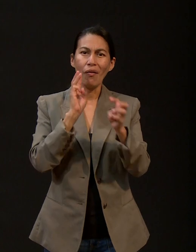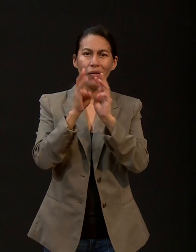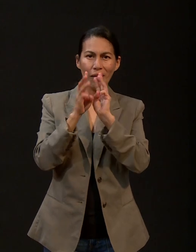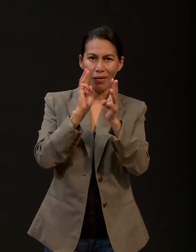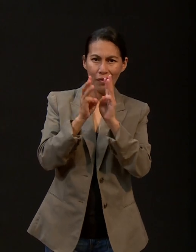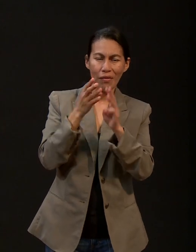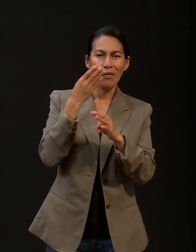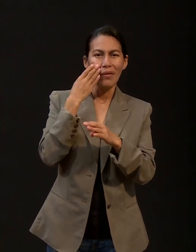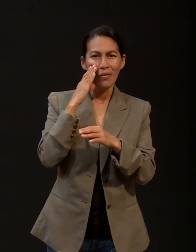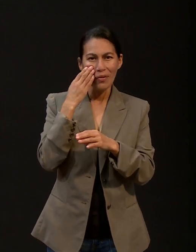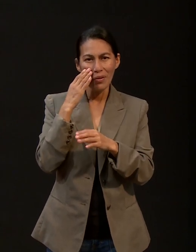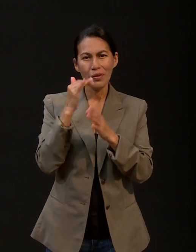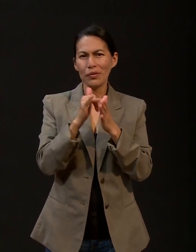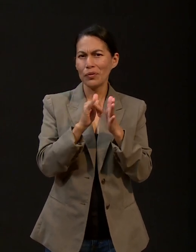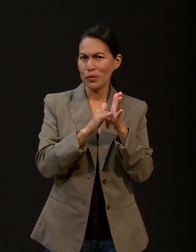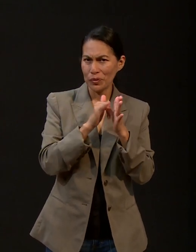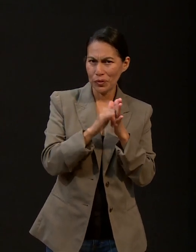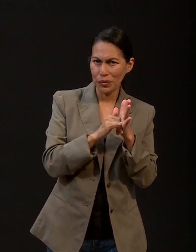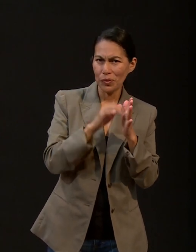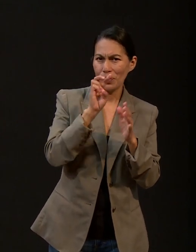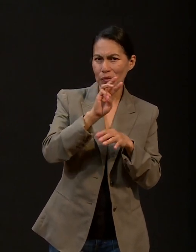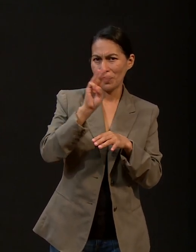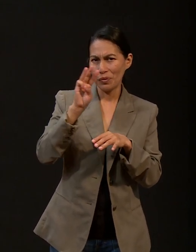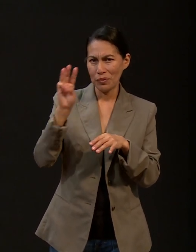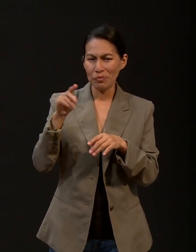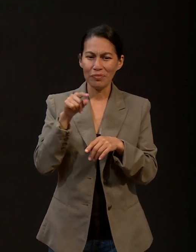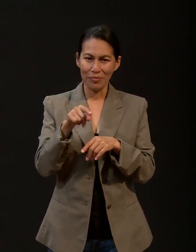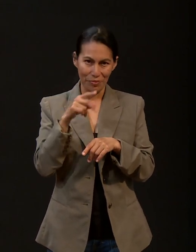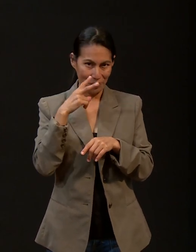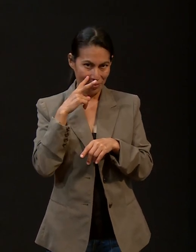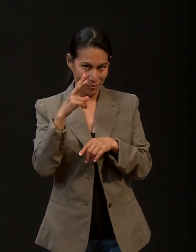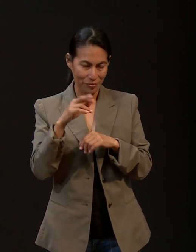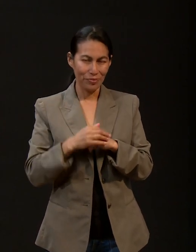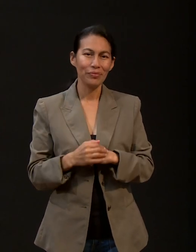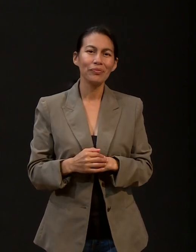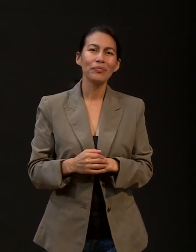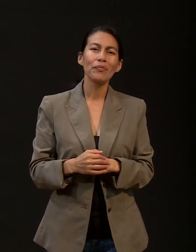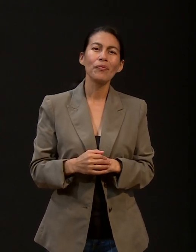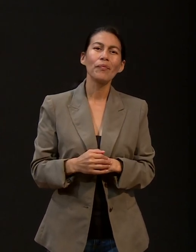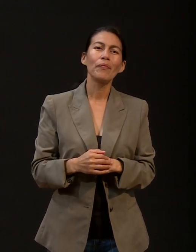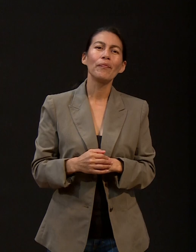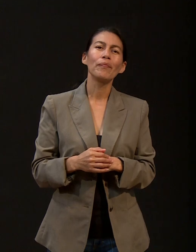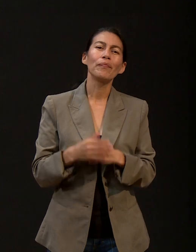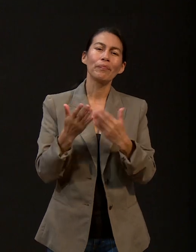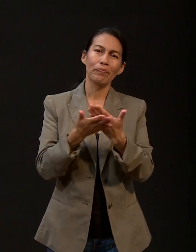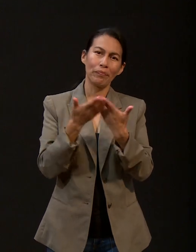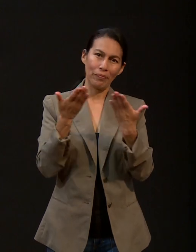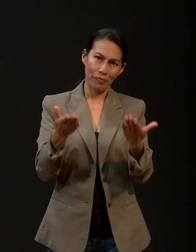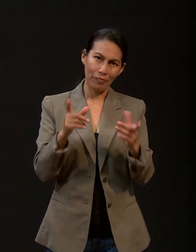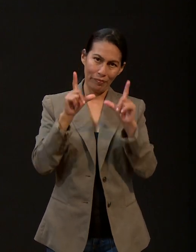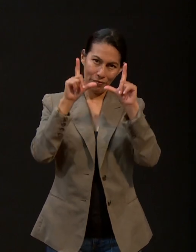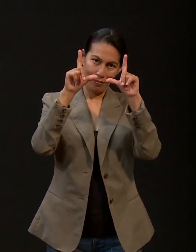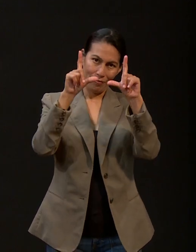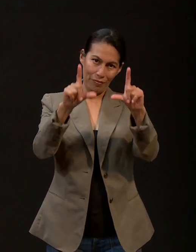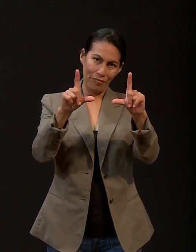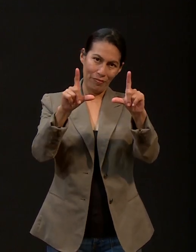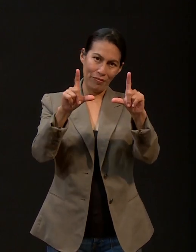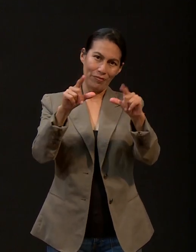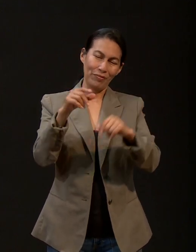demasiados. Dios obra maravillas en nuestra vida. Escuchemos este himno, este